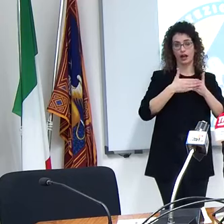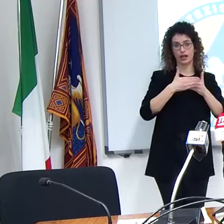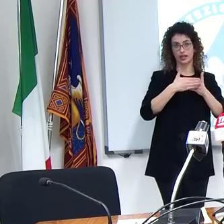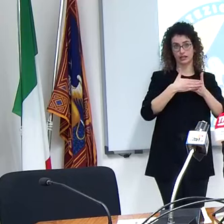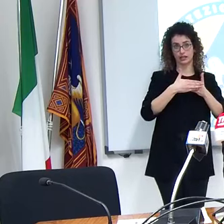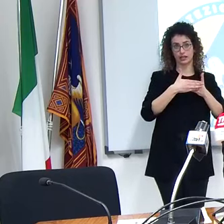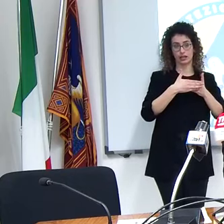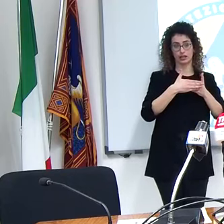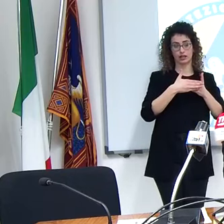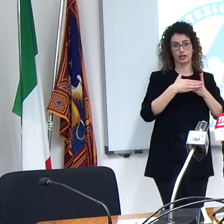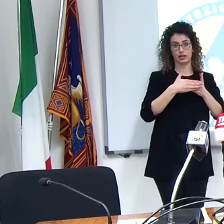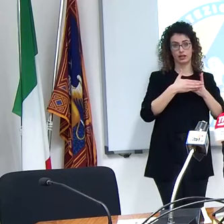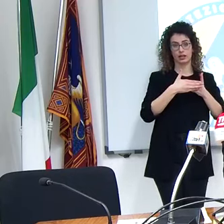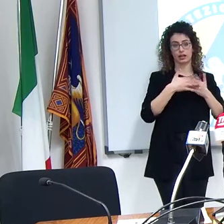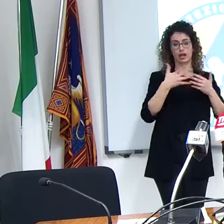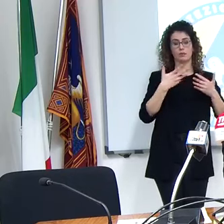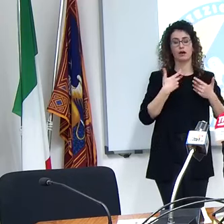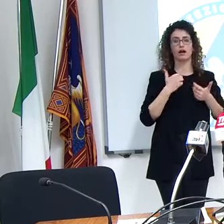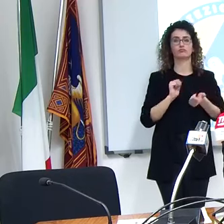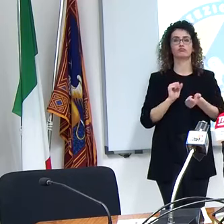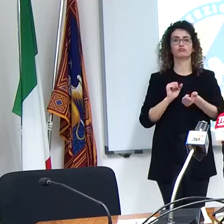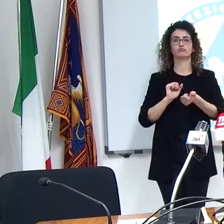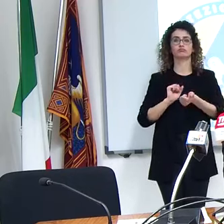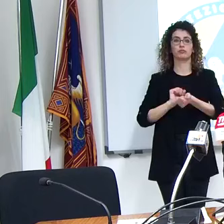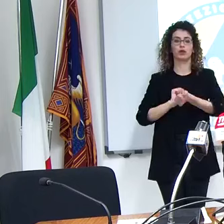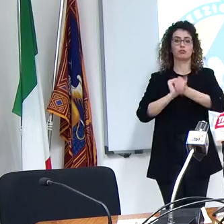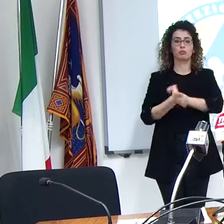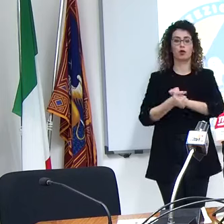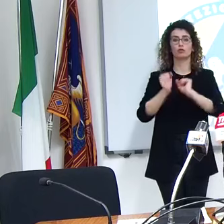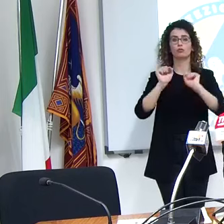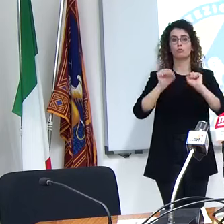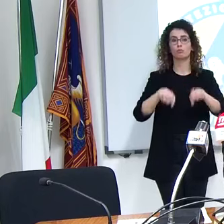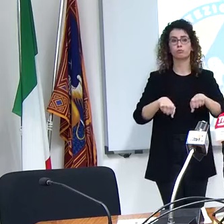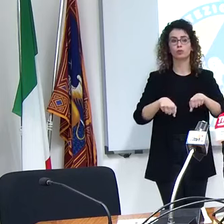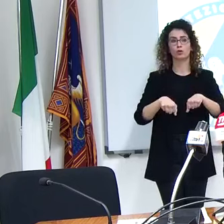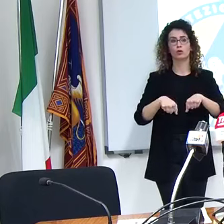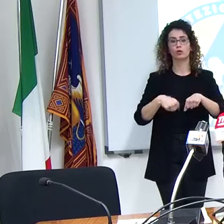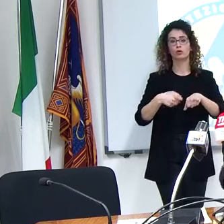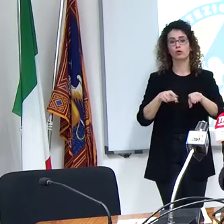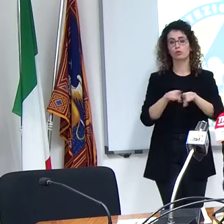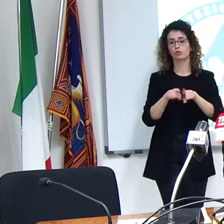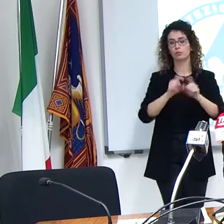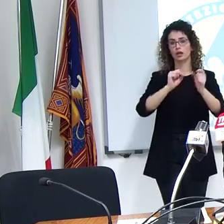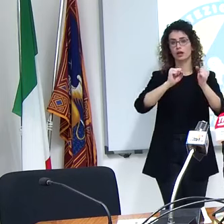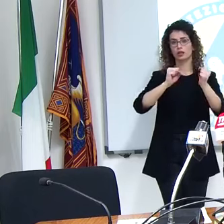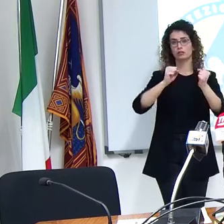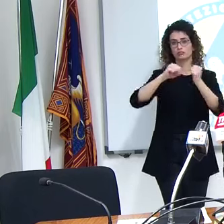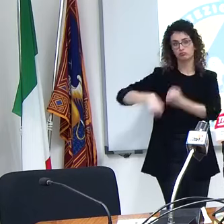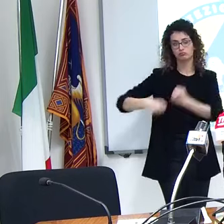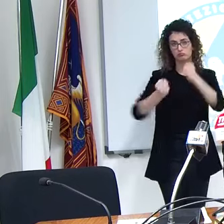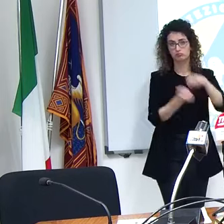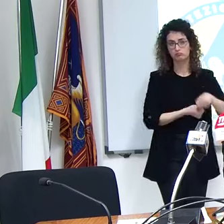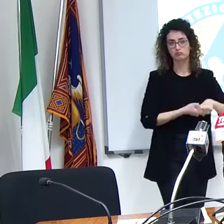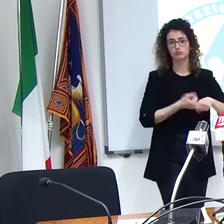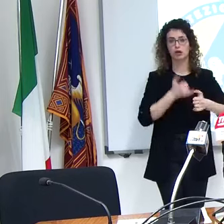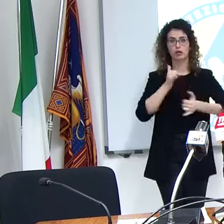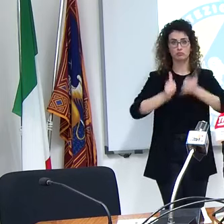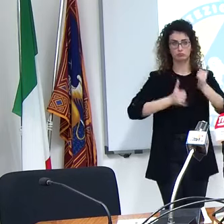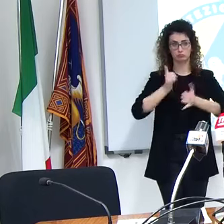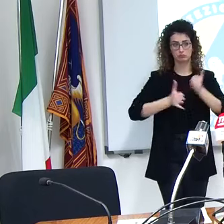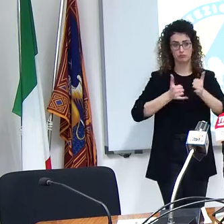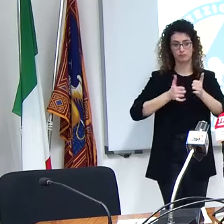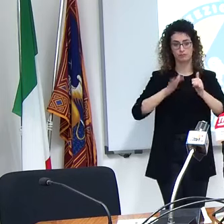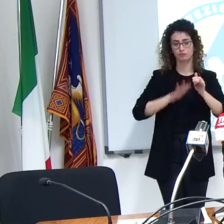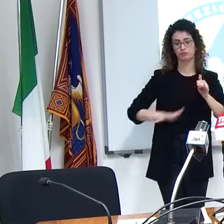siccome l'attività sportiva appunto può anche svilupparsi come l'attività del canottaggio come quella ciclistica su